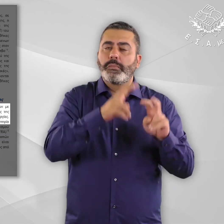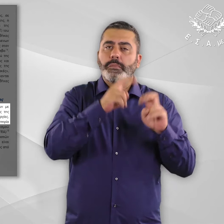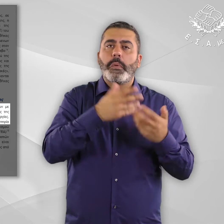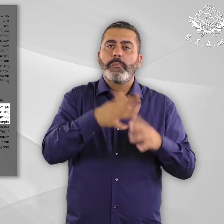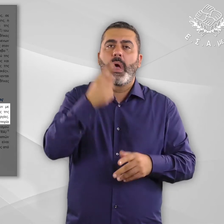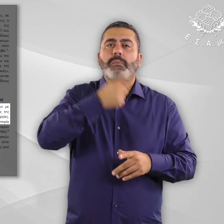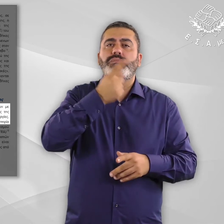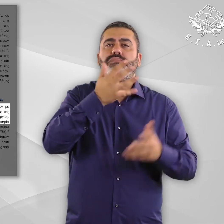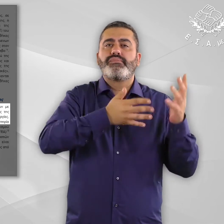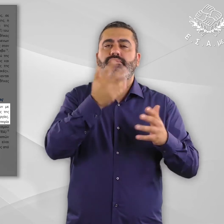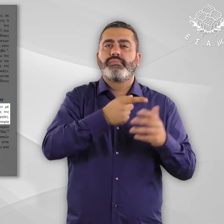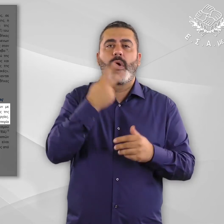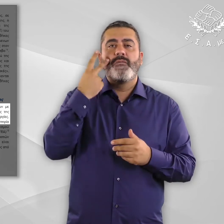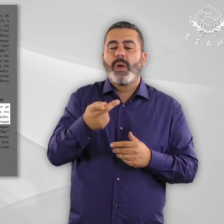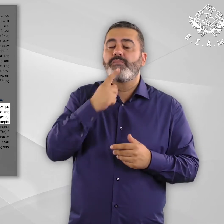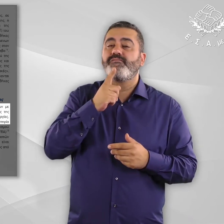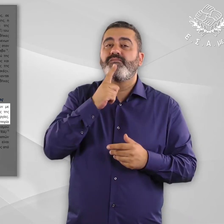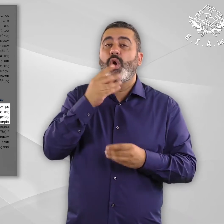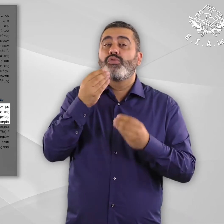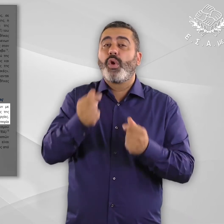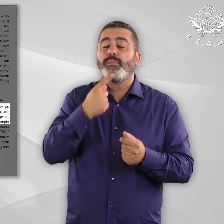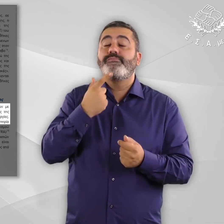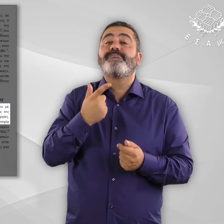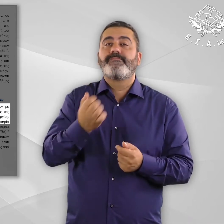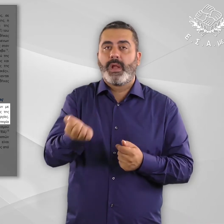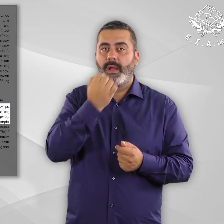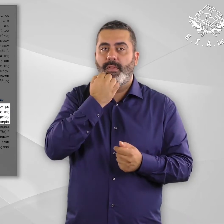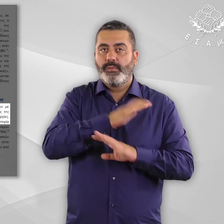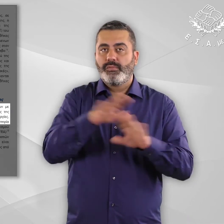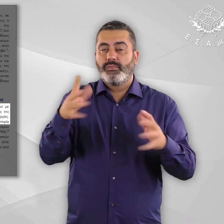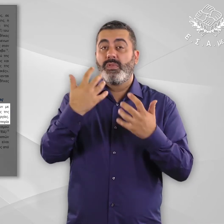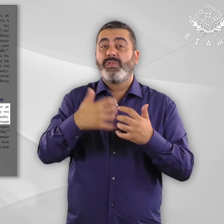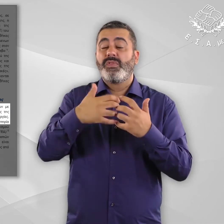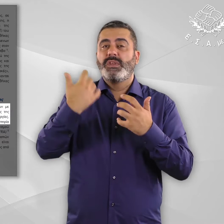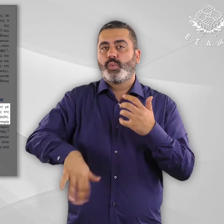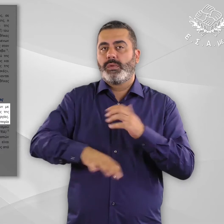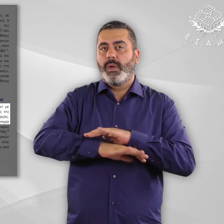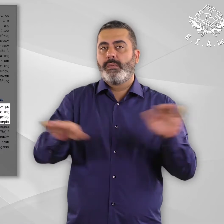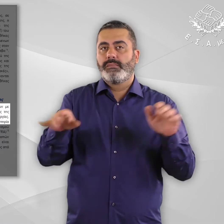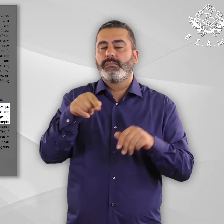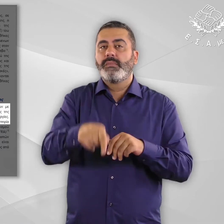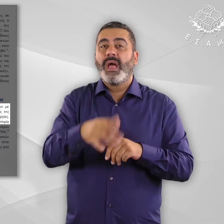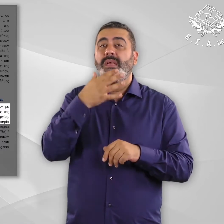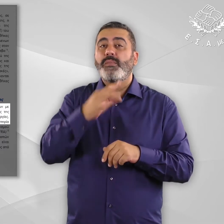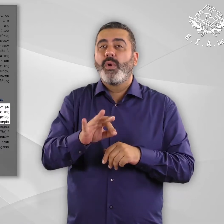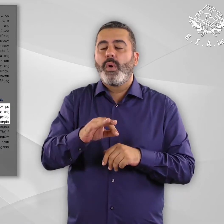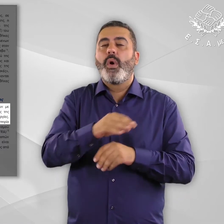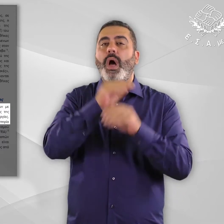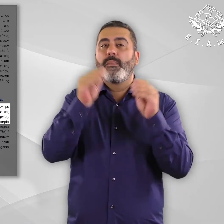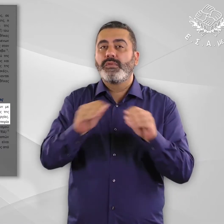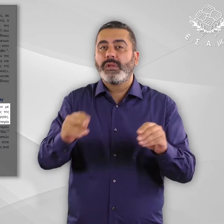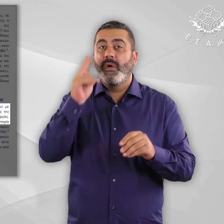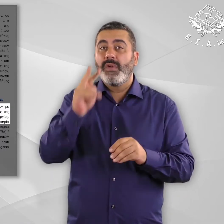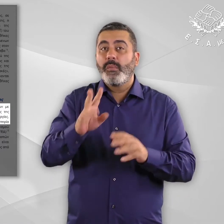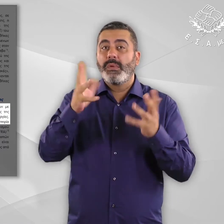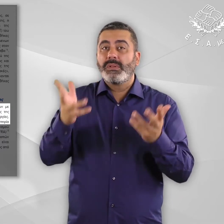σύστημα εξέτασης της αναπηρίας ευαλωτότητας αντιμετωπίζει σοβαρές δυσλειτουργίες, με αποτέλεσμα ένας πολύ μεγάλος αριθμός ατόμων